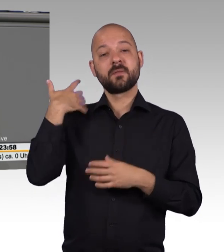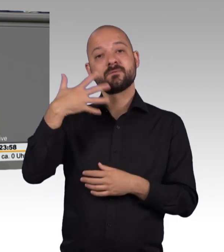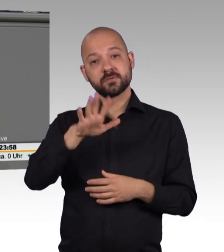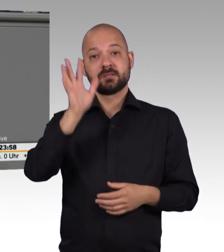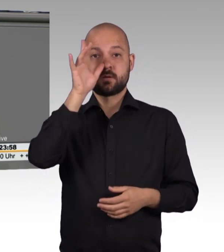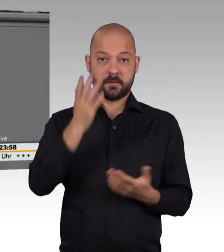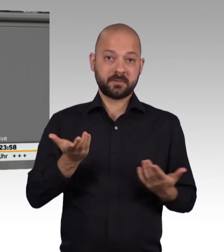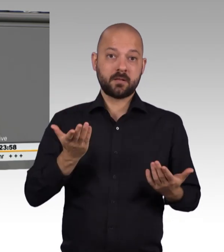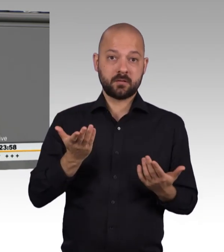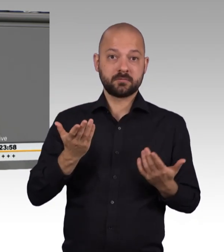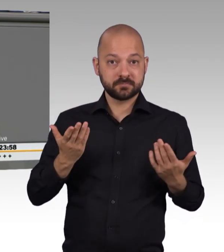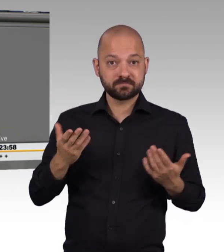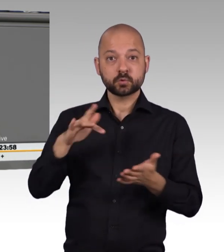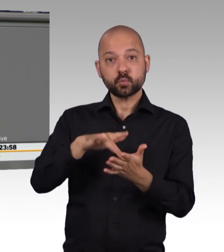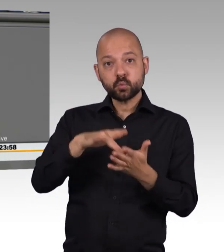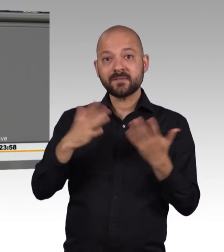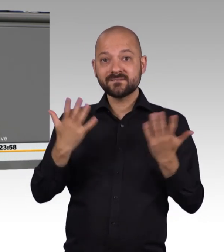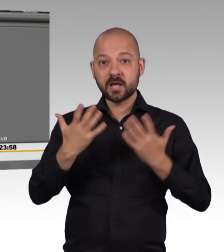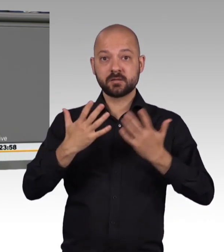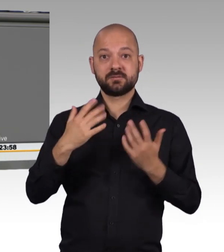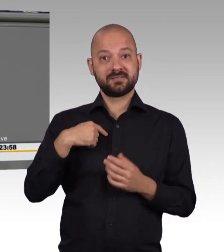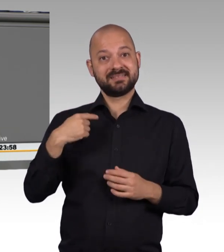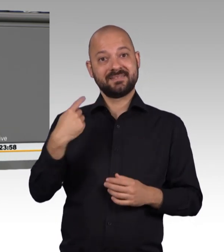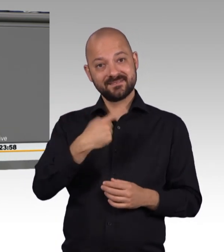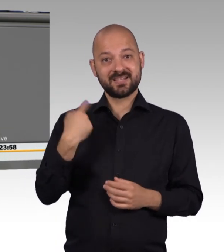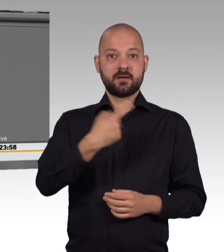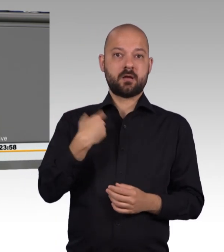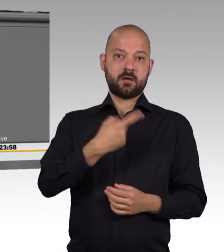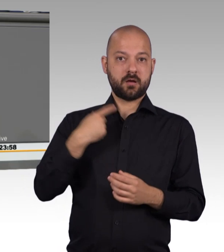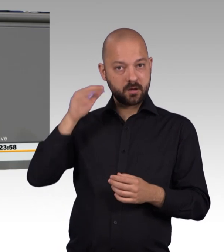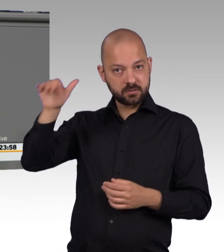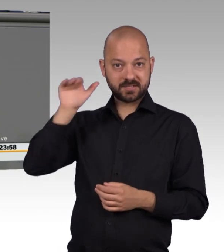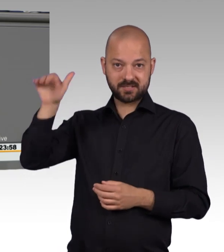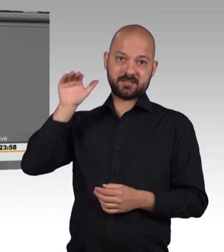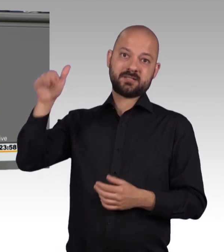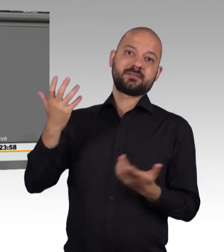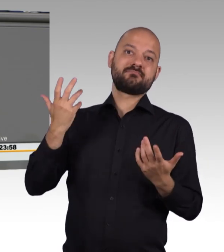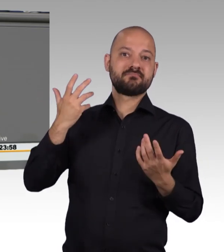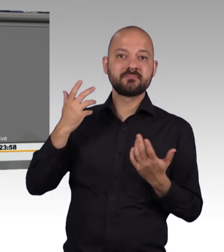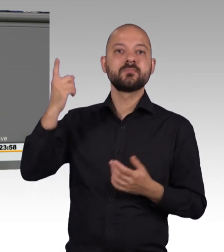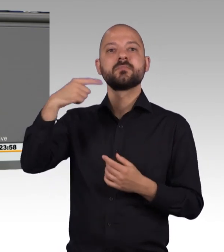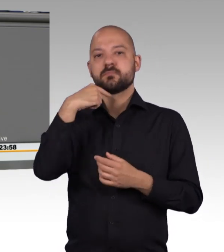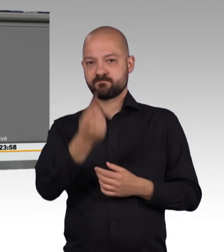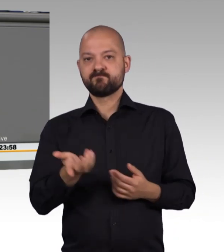Verfassungsgericht gegangen sind und weil das Verfassungsgericht gesagt hat, dieser Wahlrechtsausschluss ist